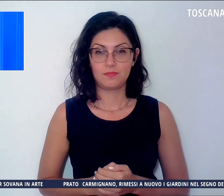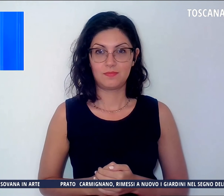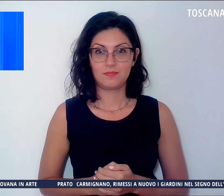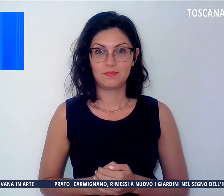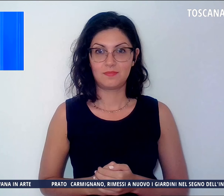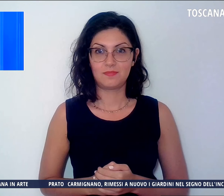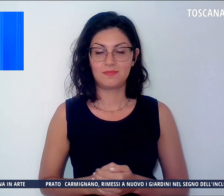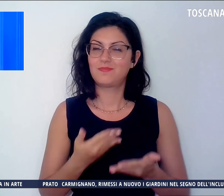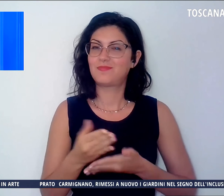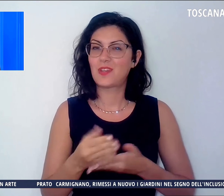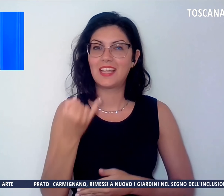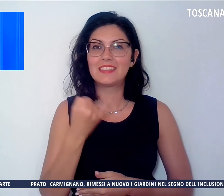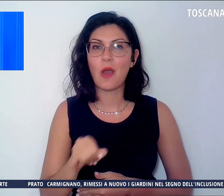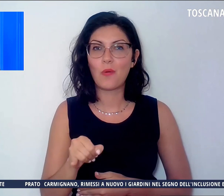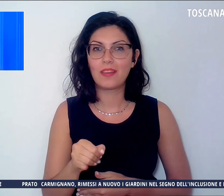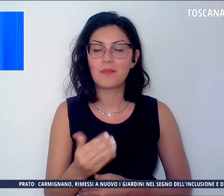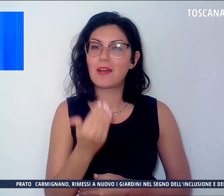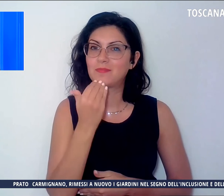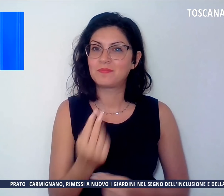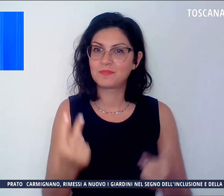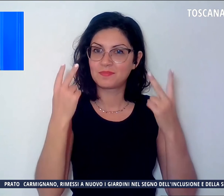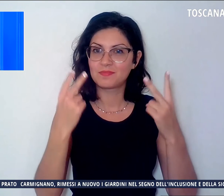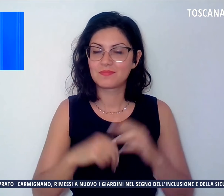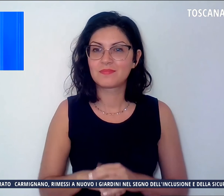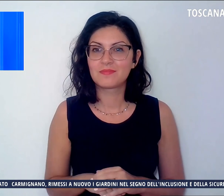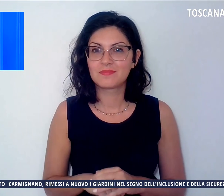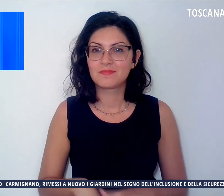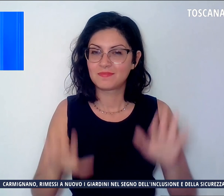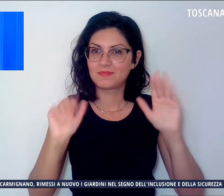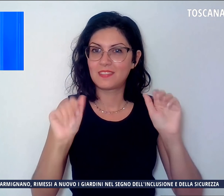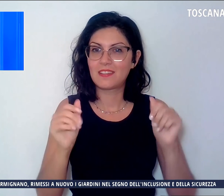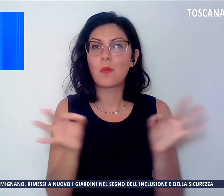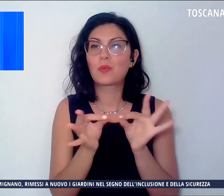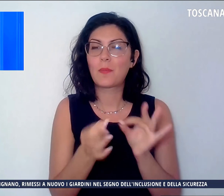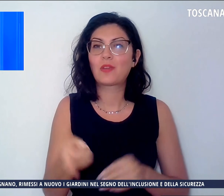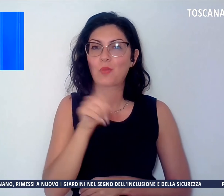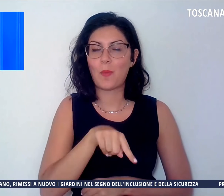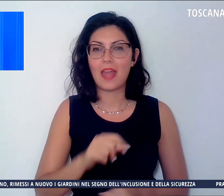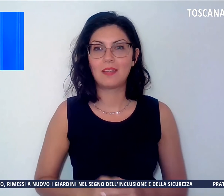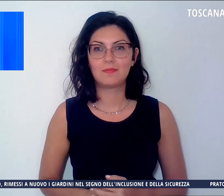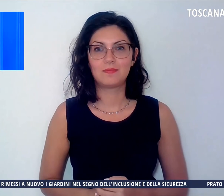Ed è tutto per questa edizione, grazie di essere stati con noi, ci vediamo domani, arrivederci.